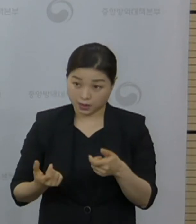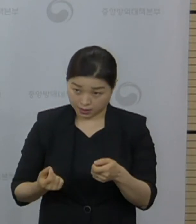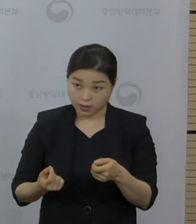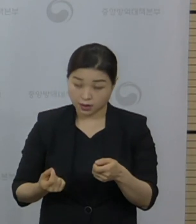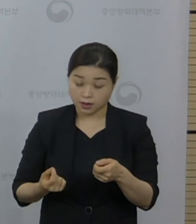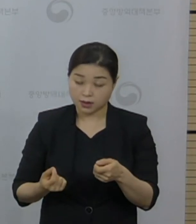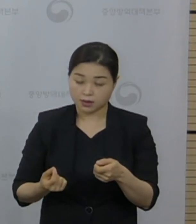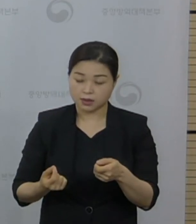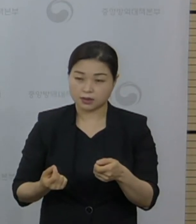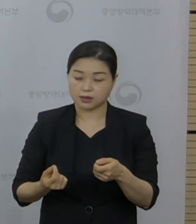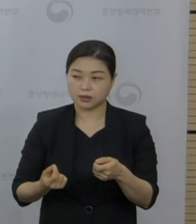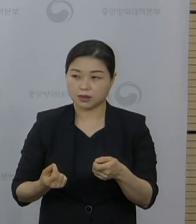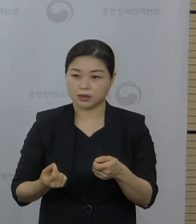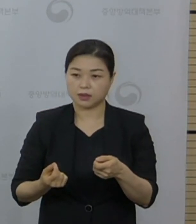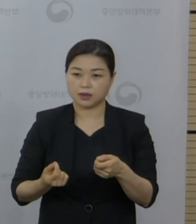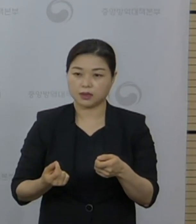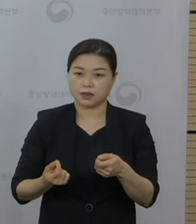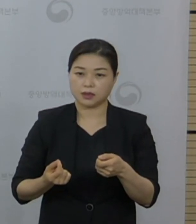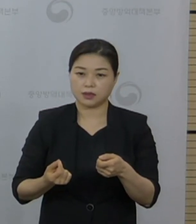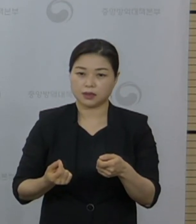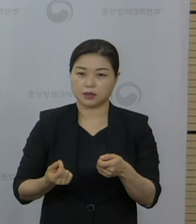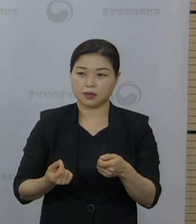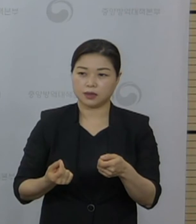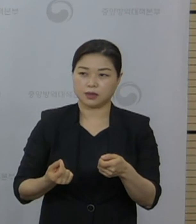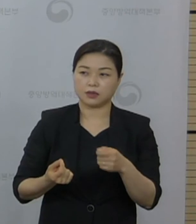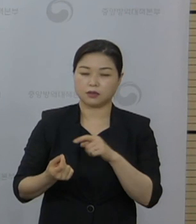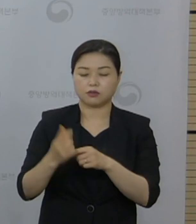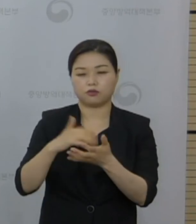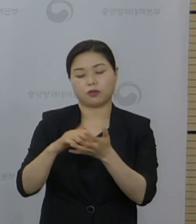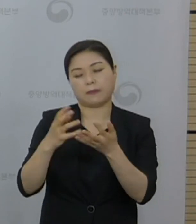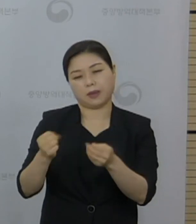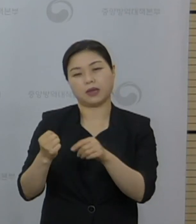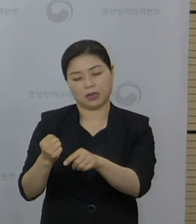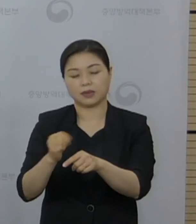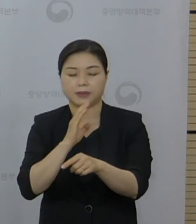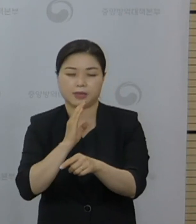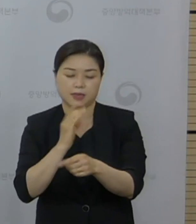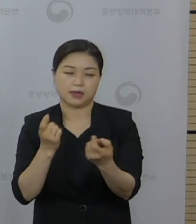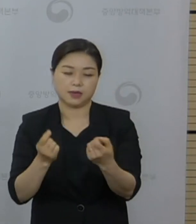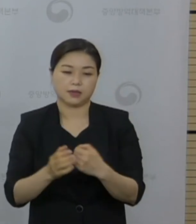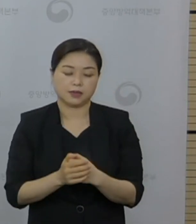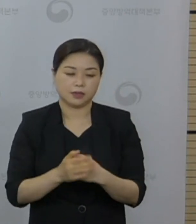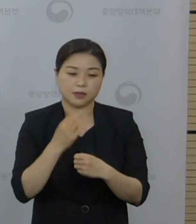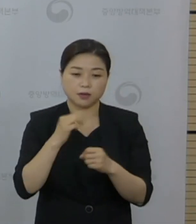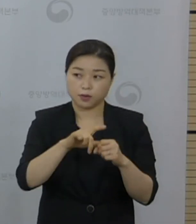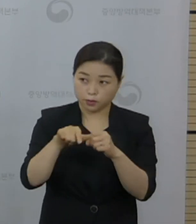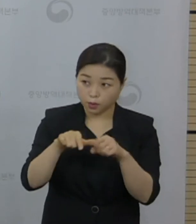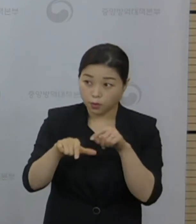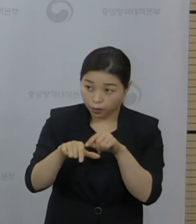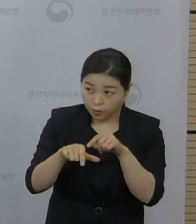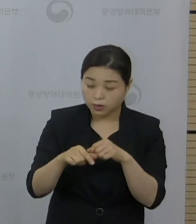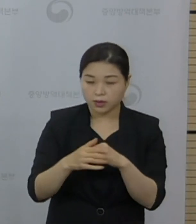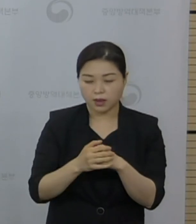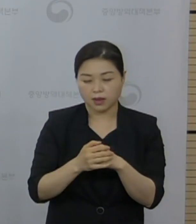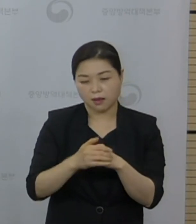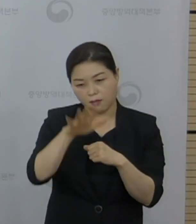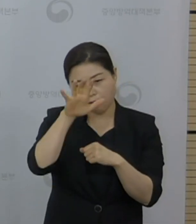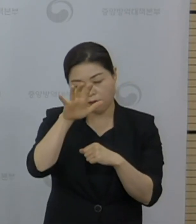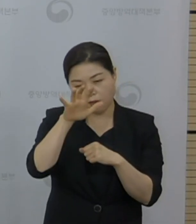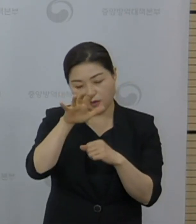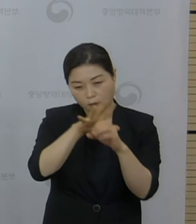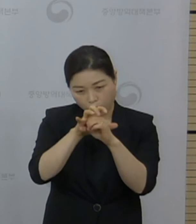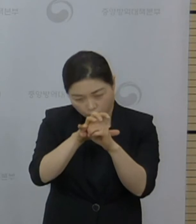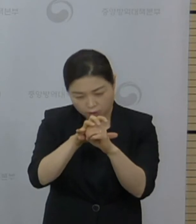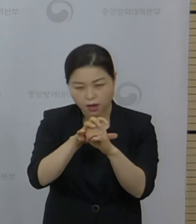시사한다는 수치라고 보여지고 판단하고 있습니다. 수도권 양성률이 4.39